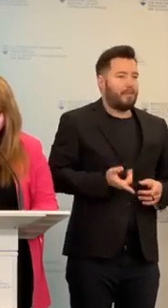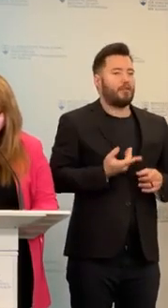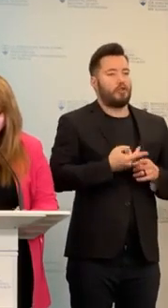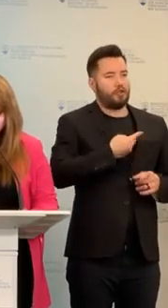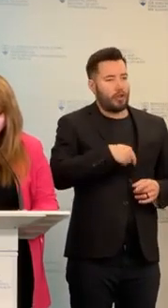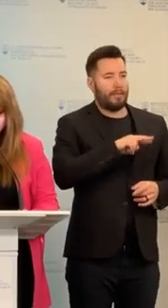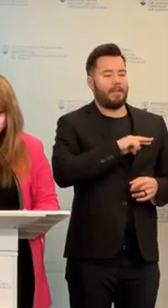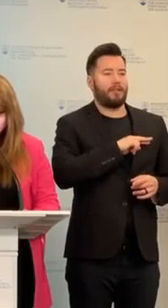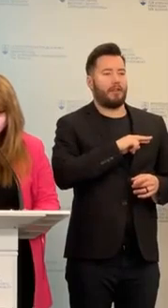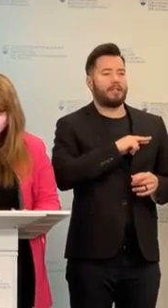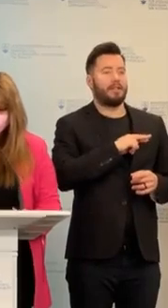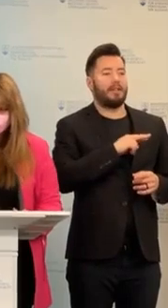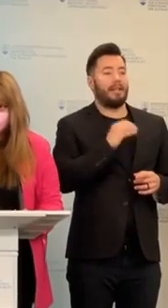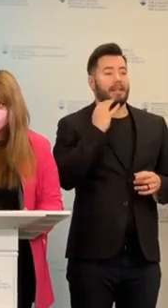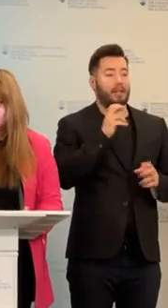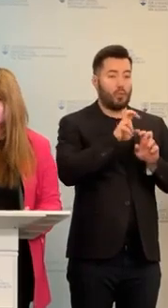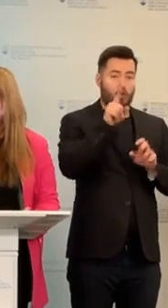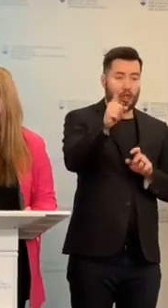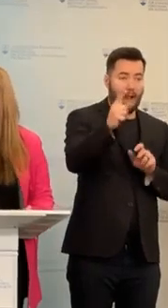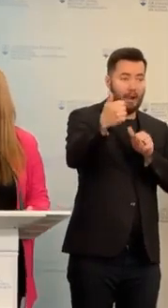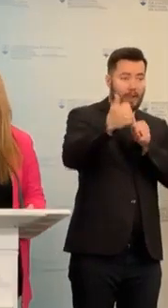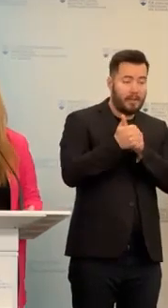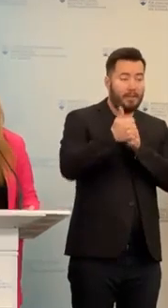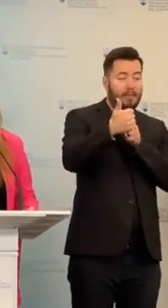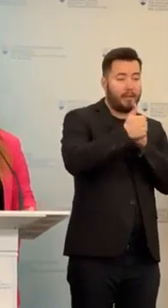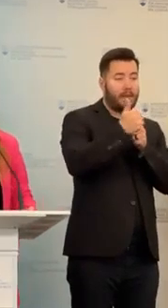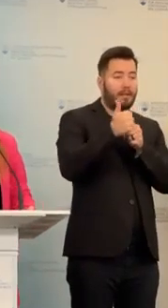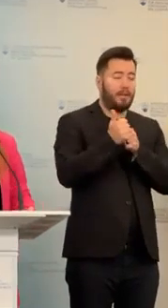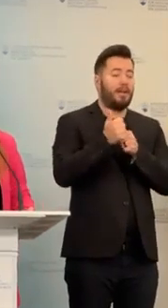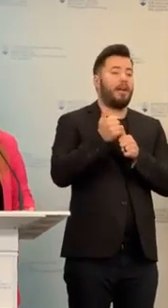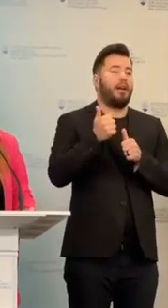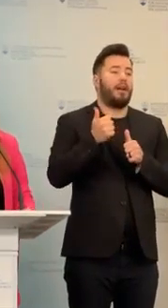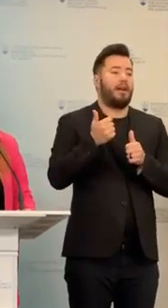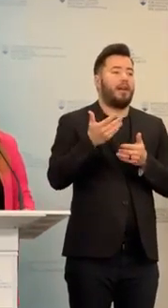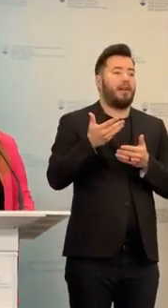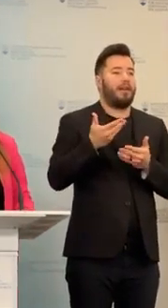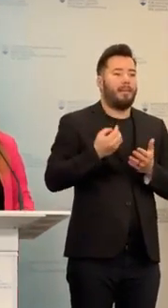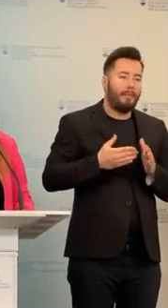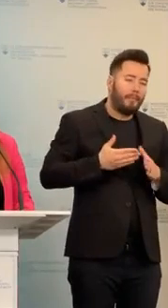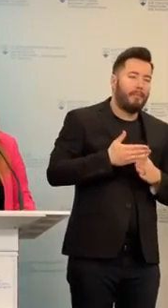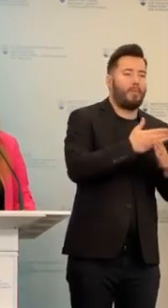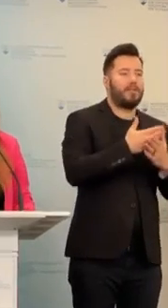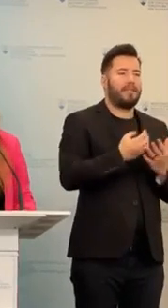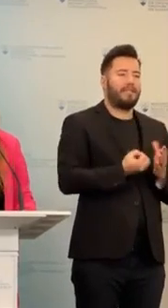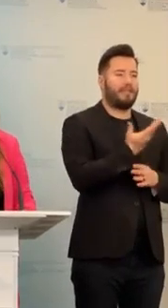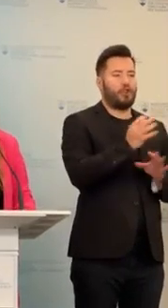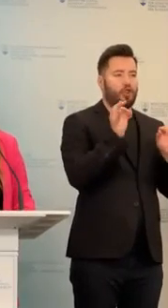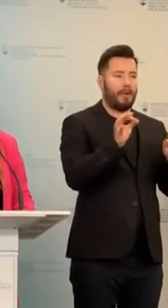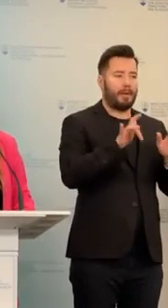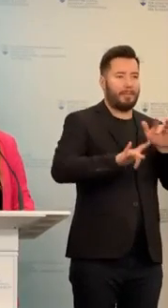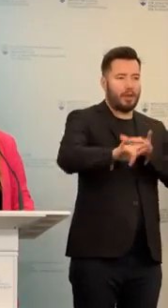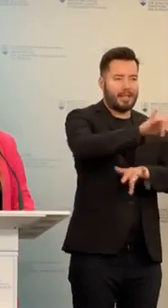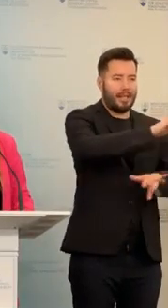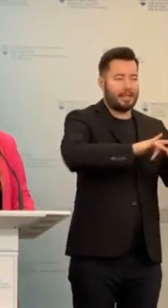vytvárať v spolupráci s pedagloukmi a odbornými zamestnancami škôl, príjmajúce prostredie, v ktorom sa budú naši deti